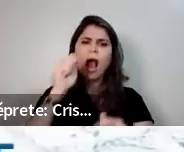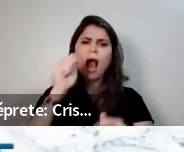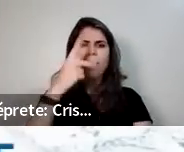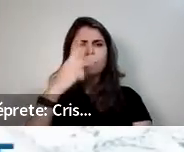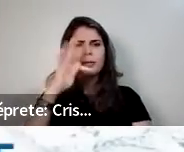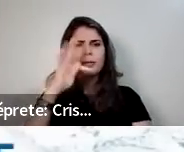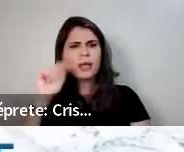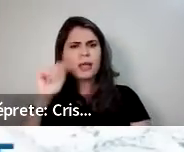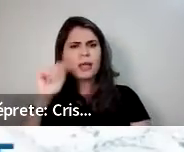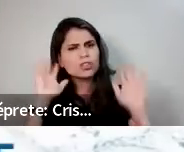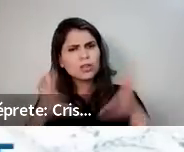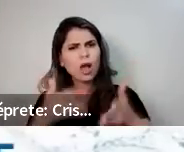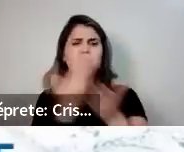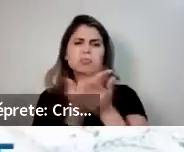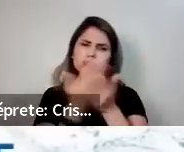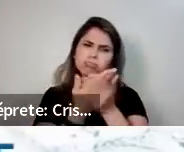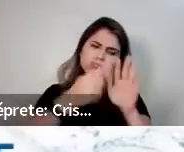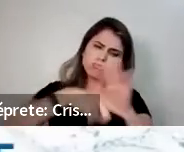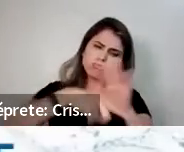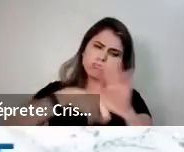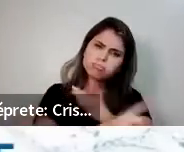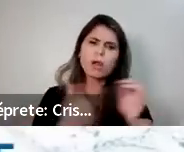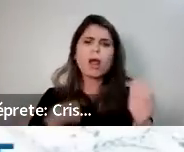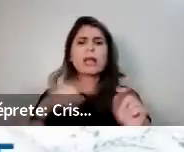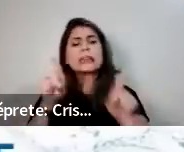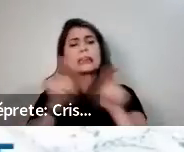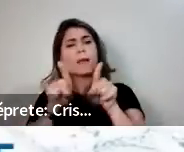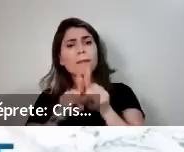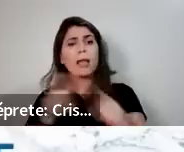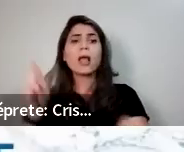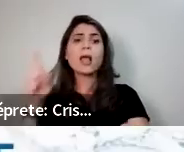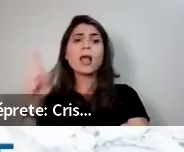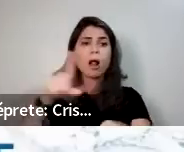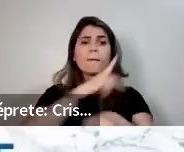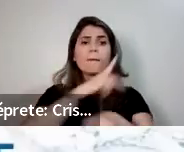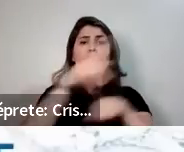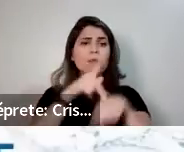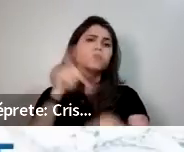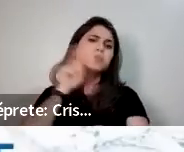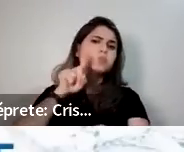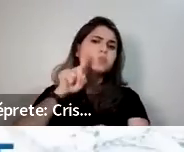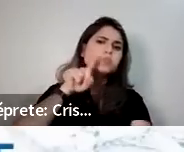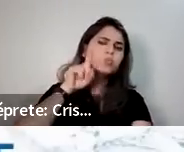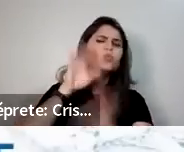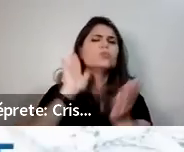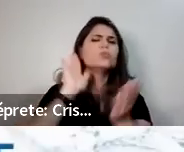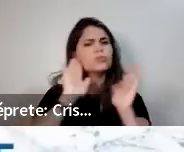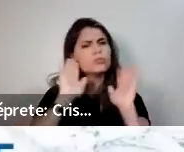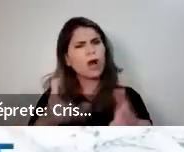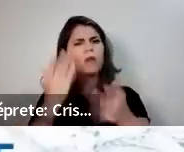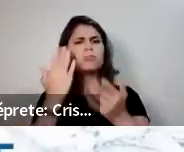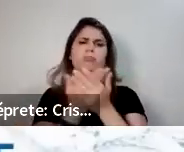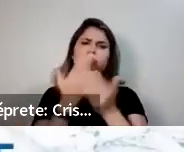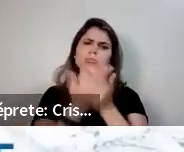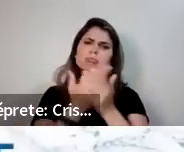Instituto Falcon Bauer, que eu mostrei para vocês, e até nos Estados Unidos. Todas essas empresas,